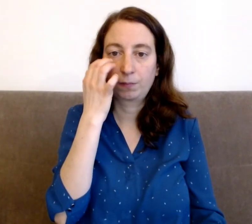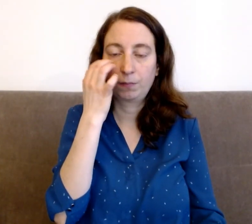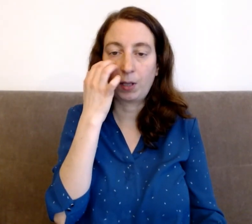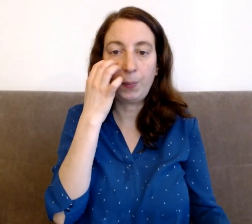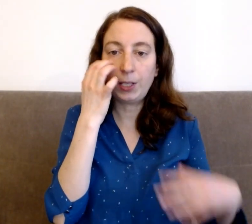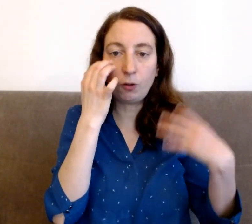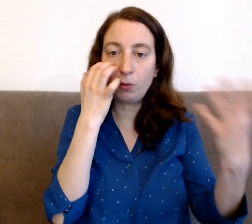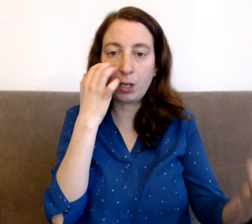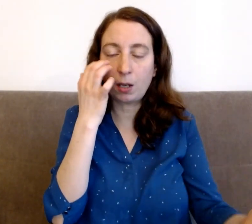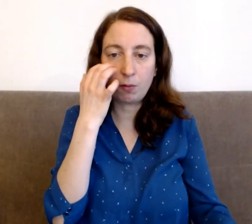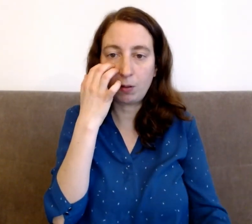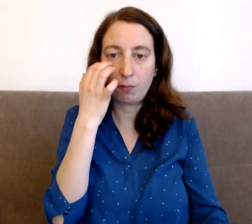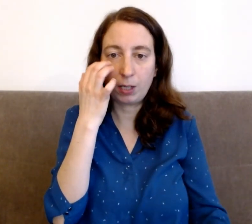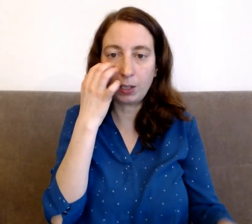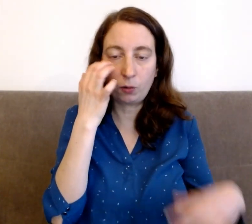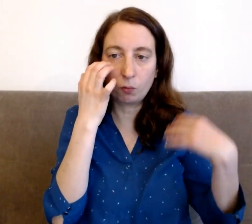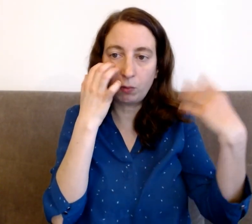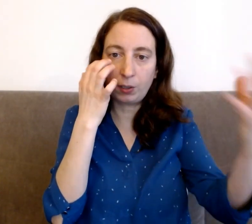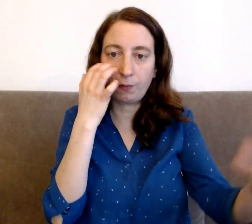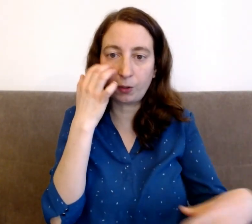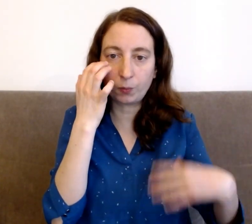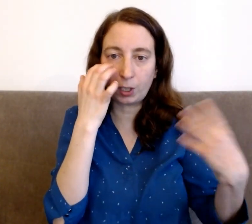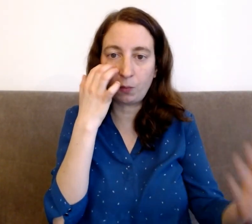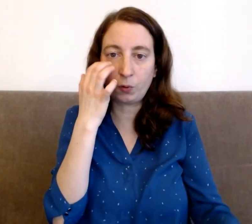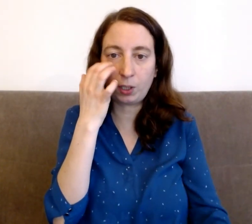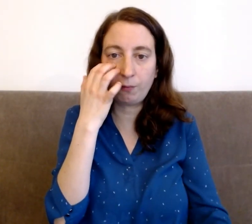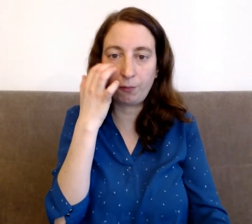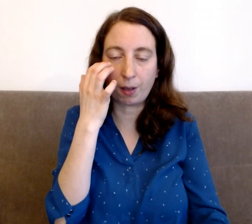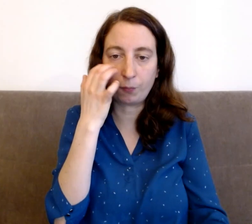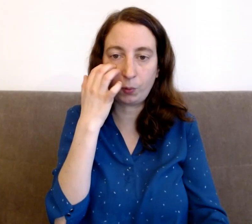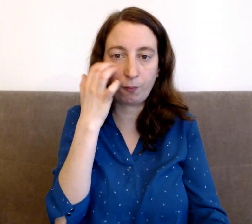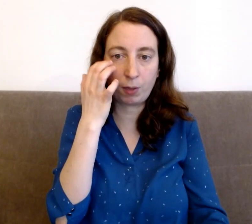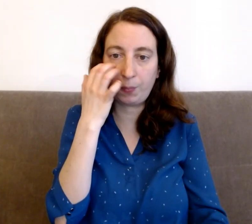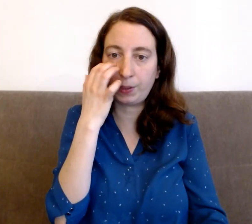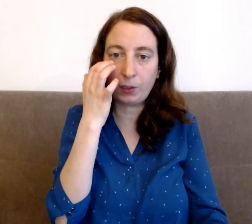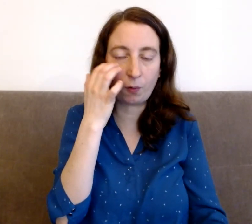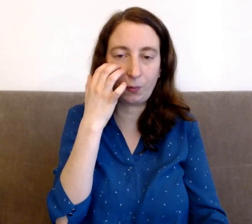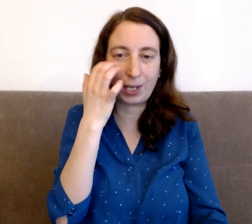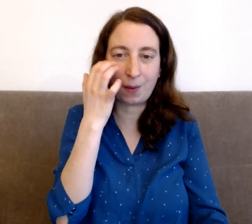Répétez juste les questions ou laissez venir spontanément ce qui vous vient. Soit vous répétez soit vous vous adaptez.